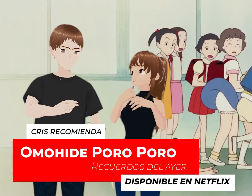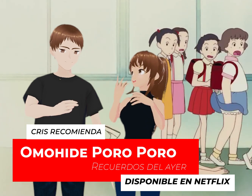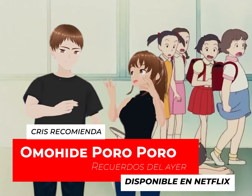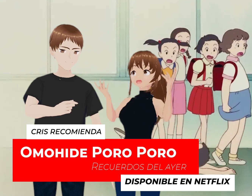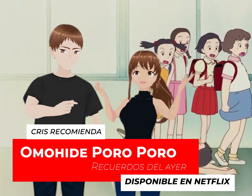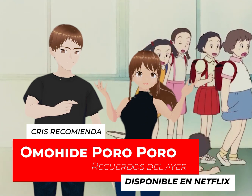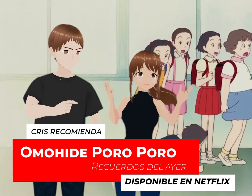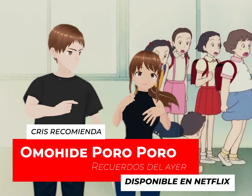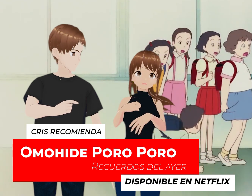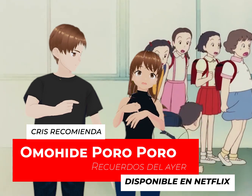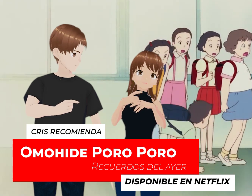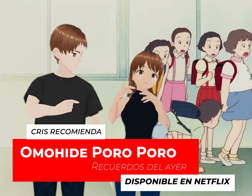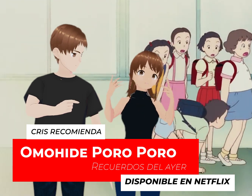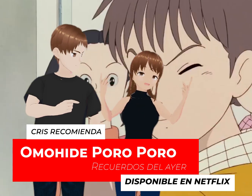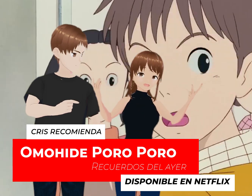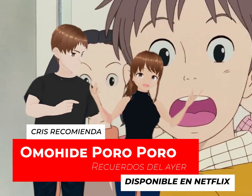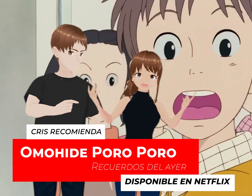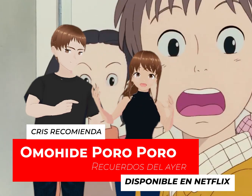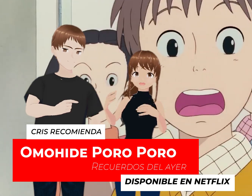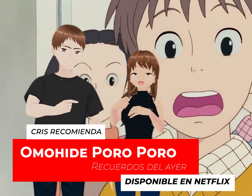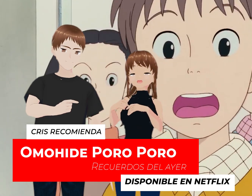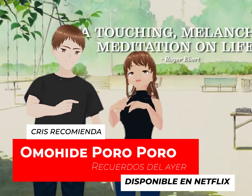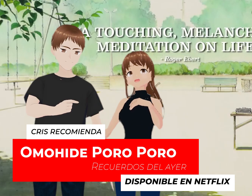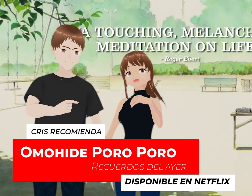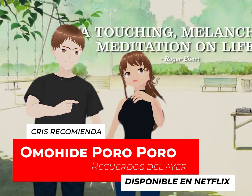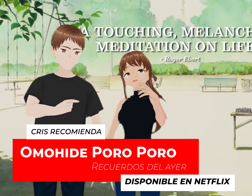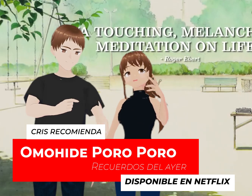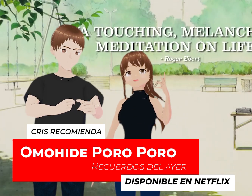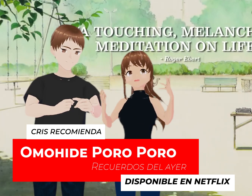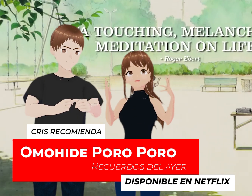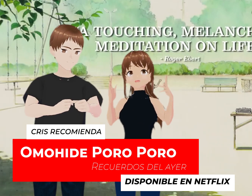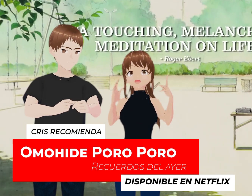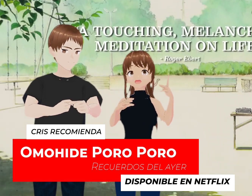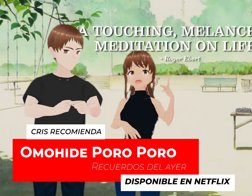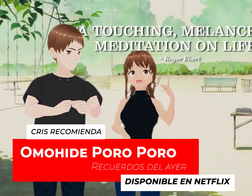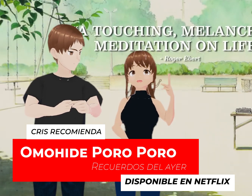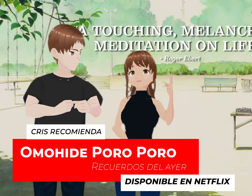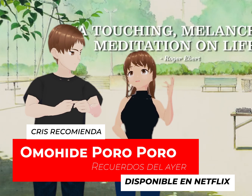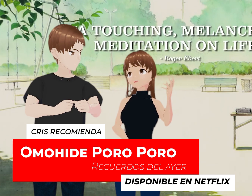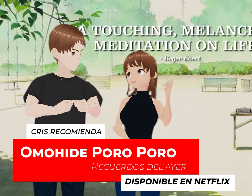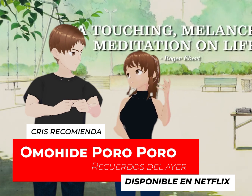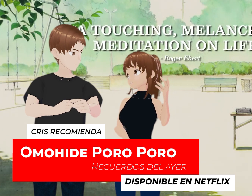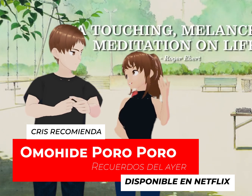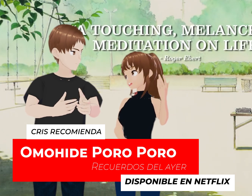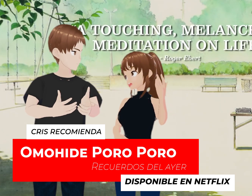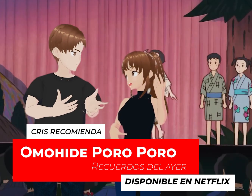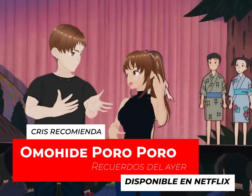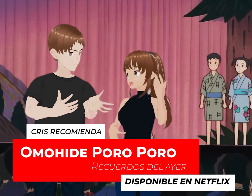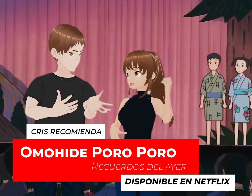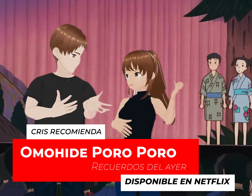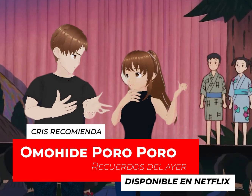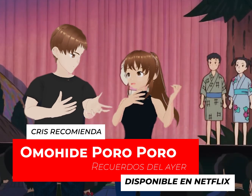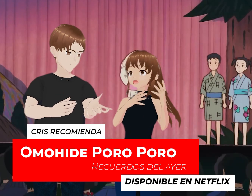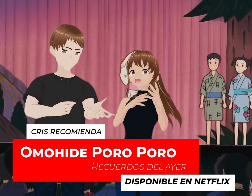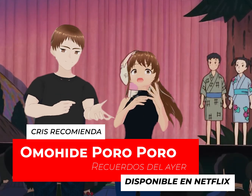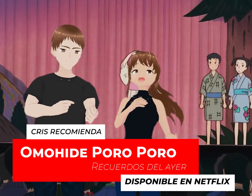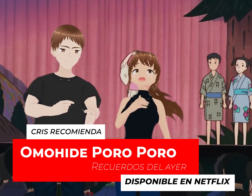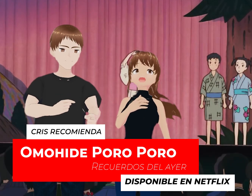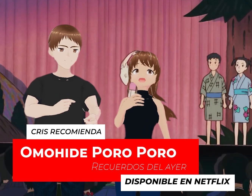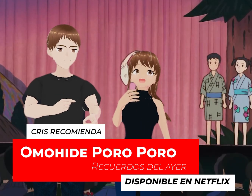Con irse al campo Como todas sus compañeras Con tener un espacio de familia allá